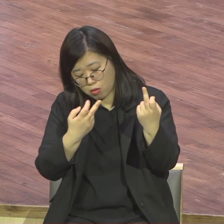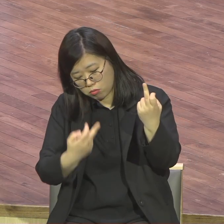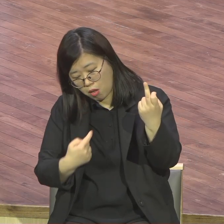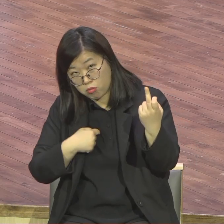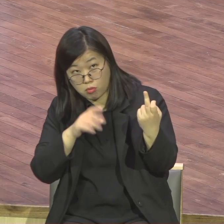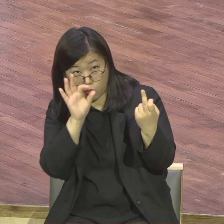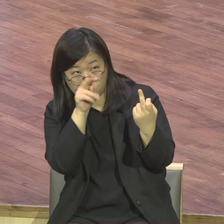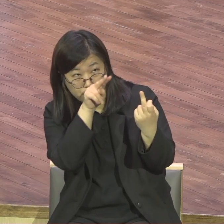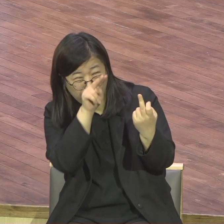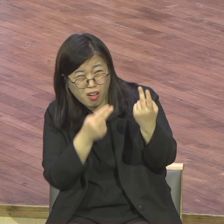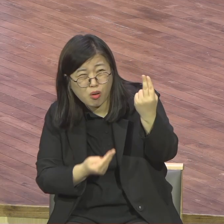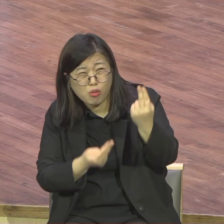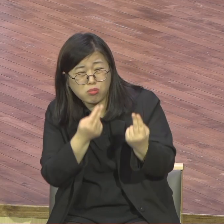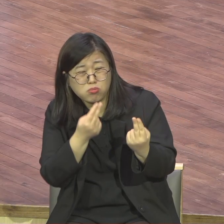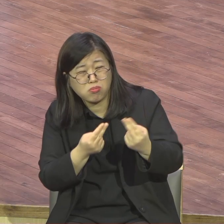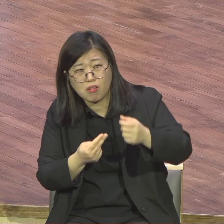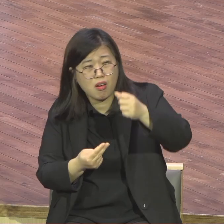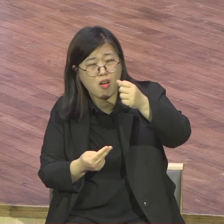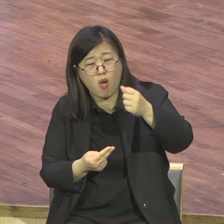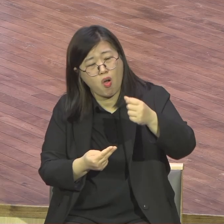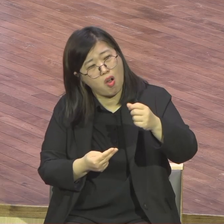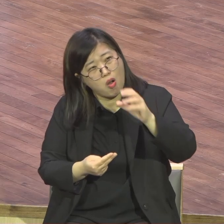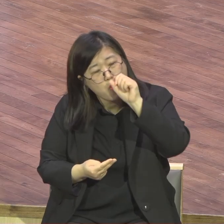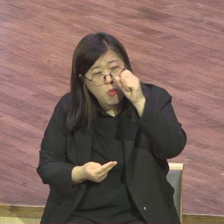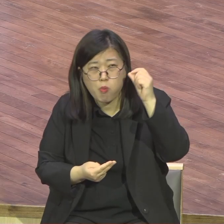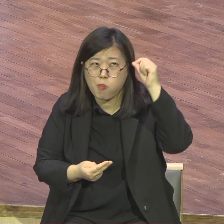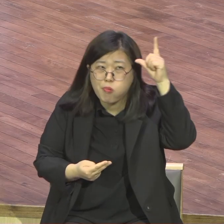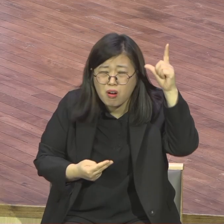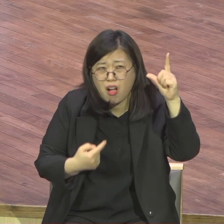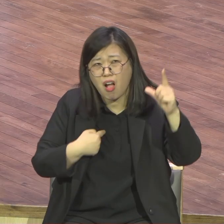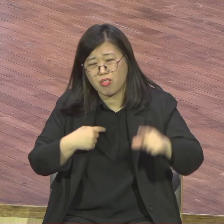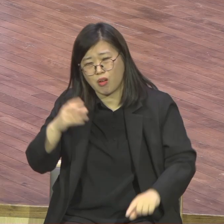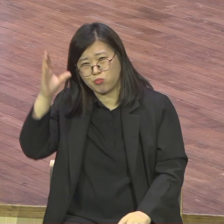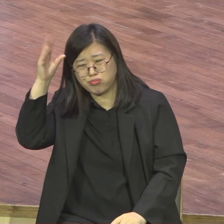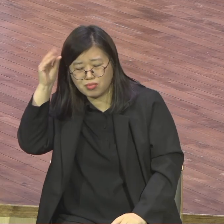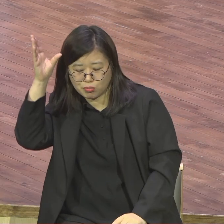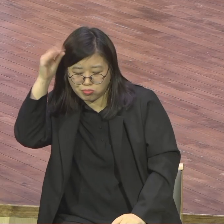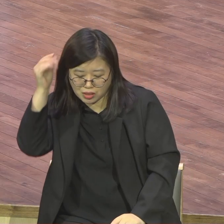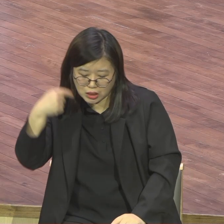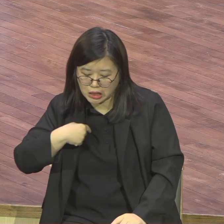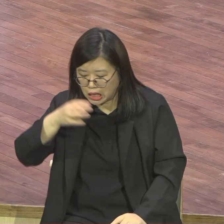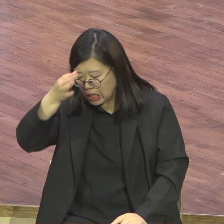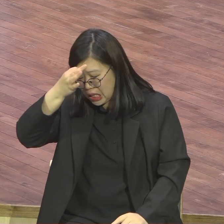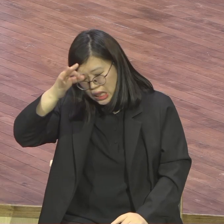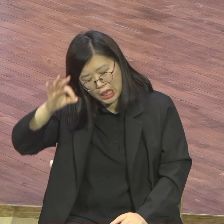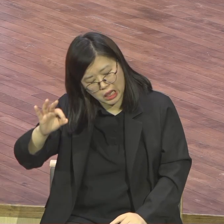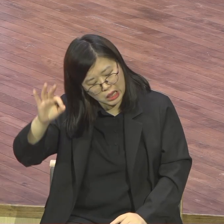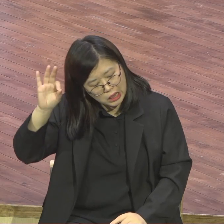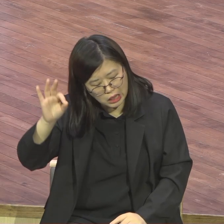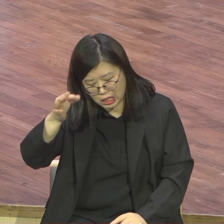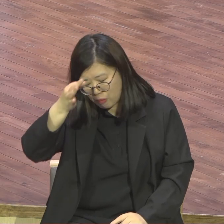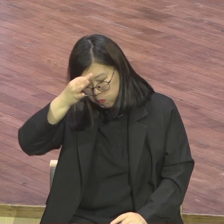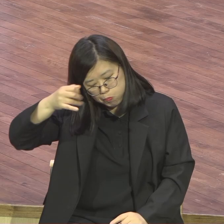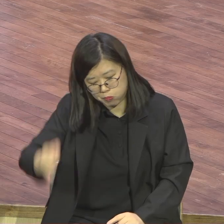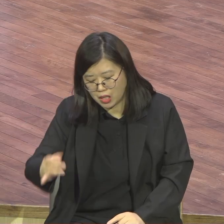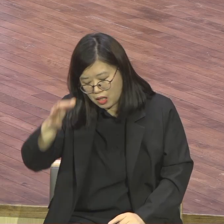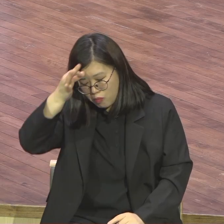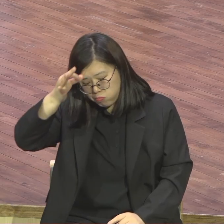쳐다보지도 못했어요 뭐 대대로 재능 나는 우리